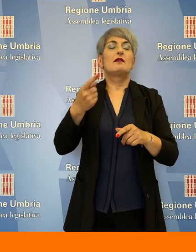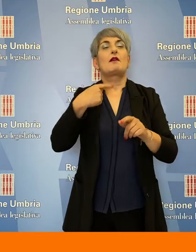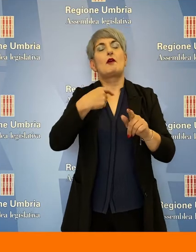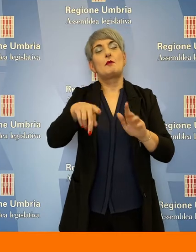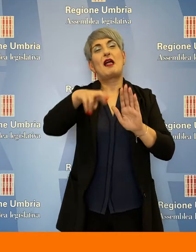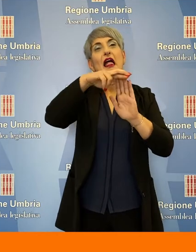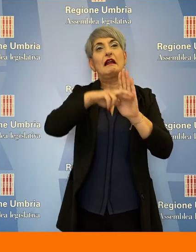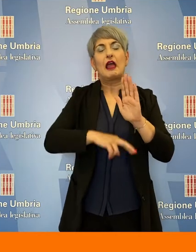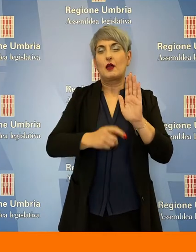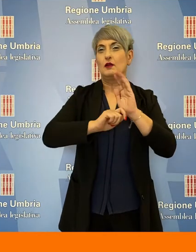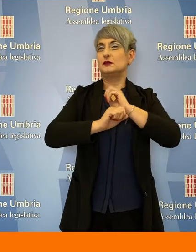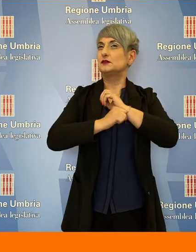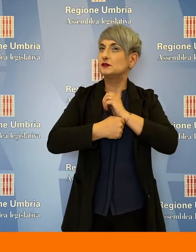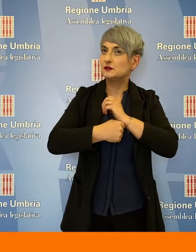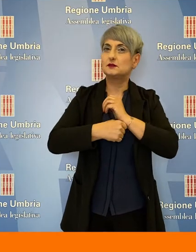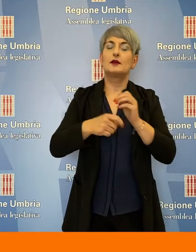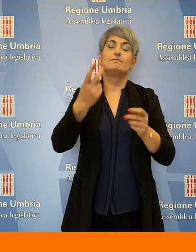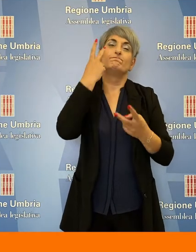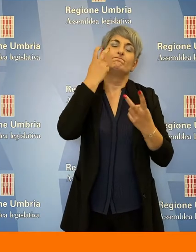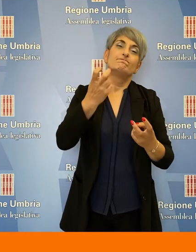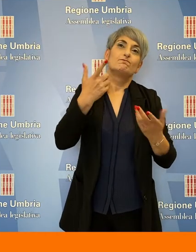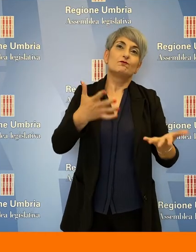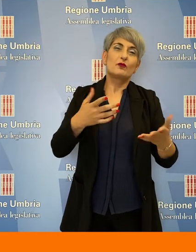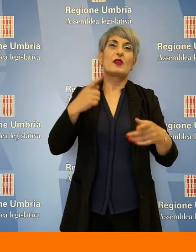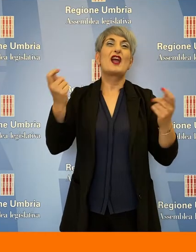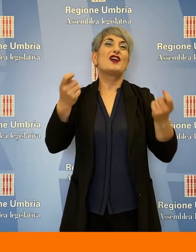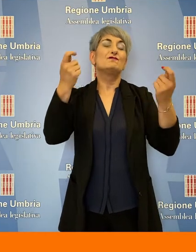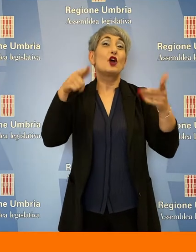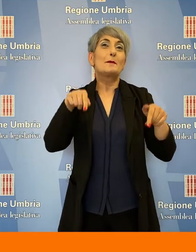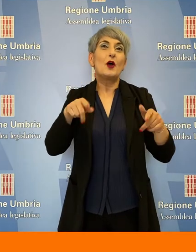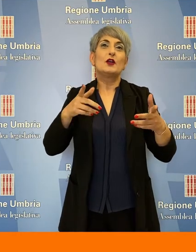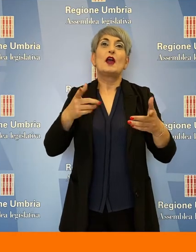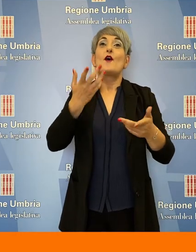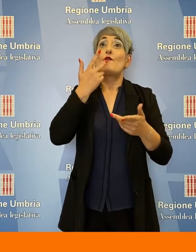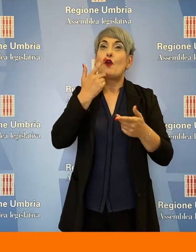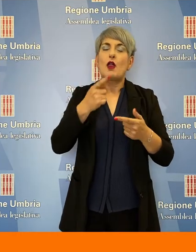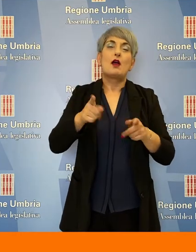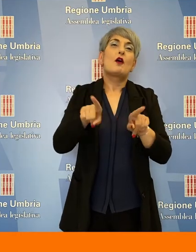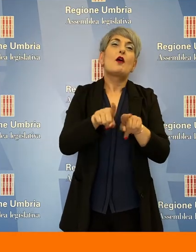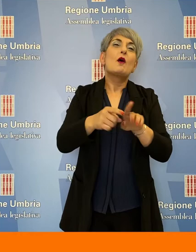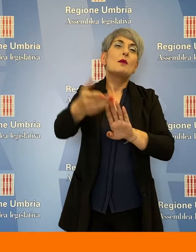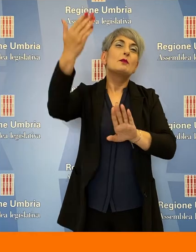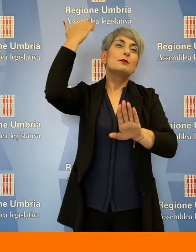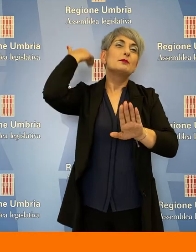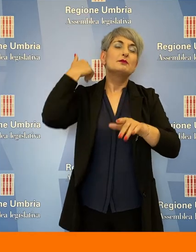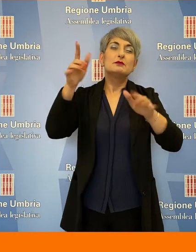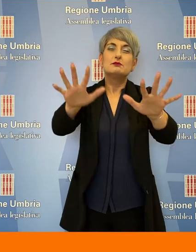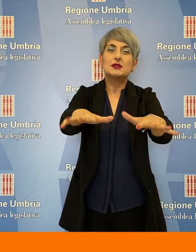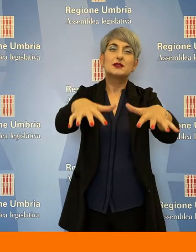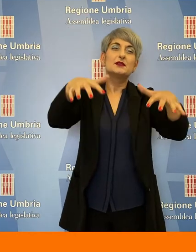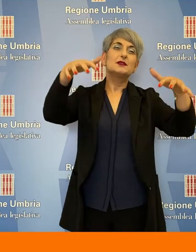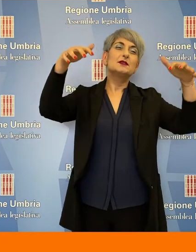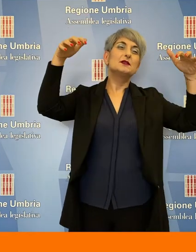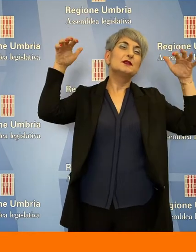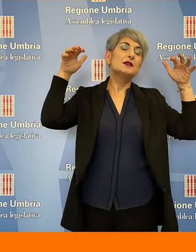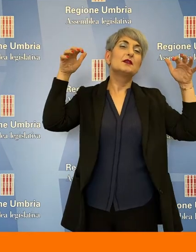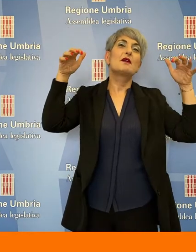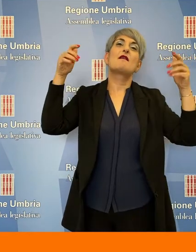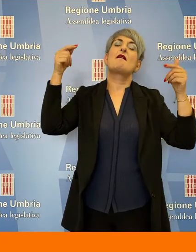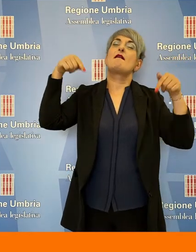regole per quanto riguarda la cerimonia. Avremmo voluto, come allora, un'aula affollata.